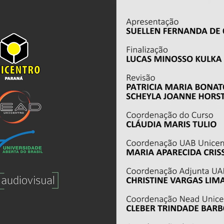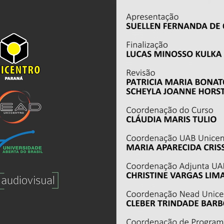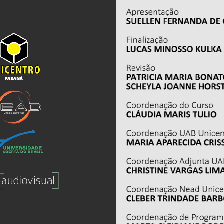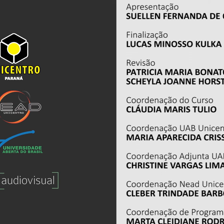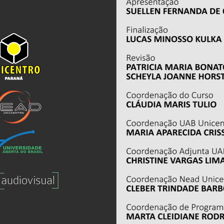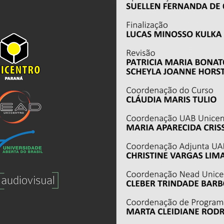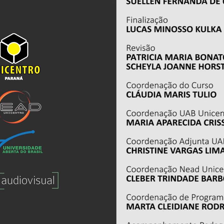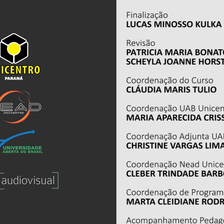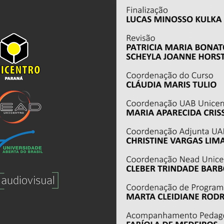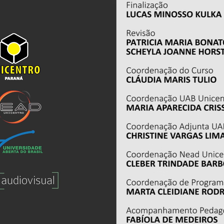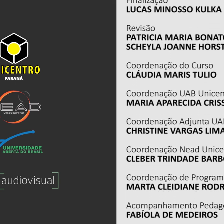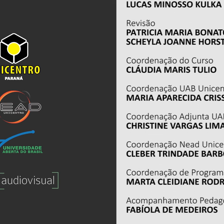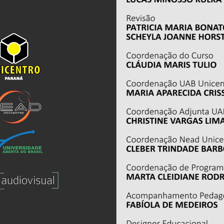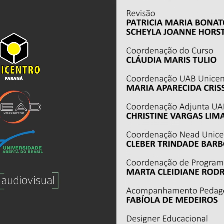Música Música